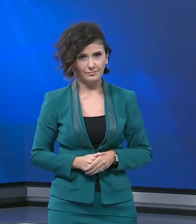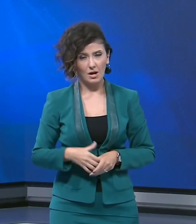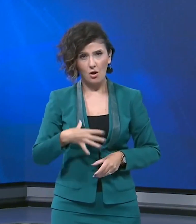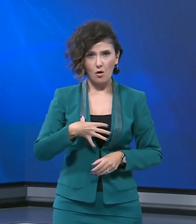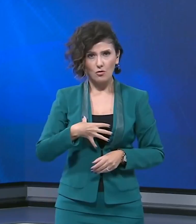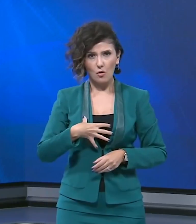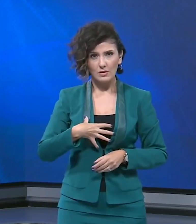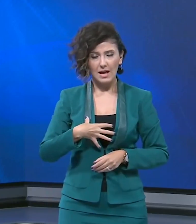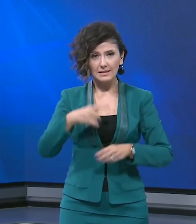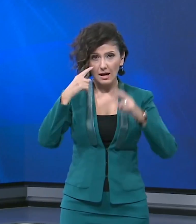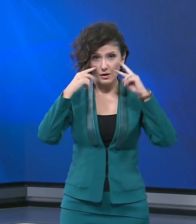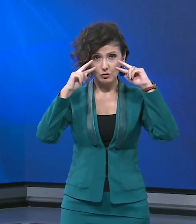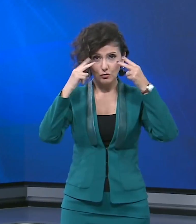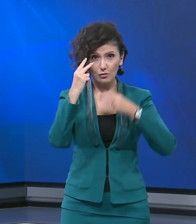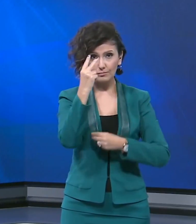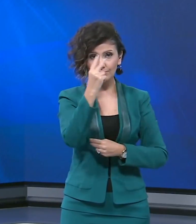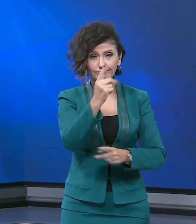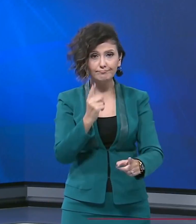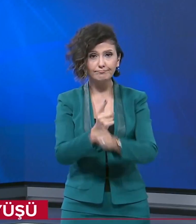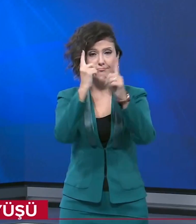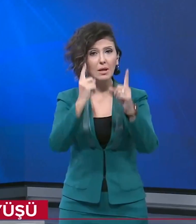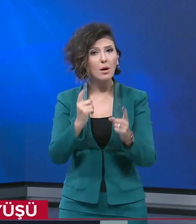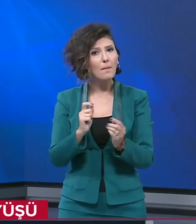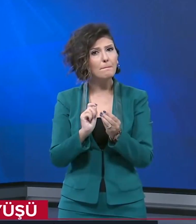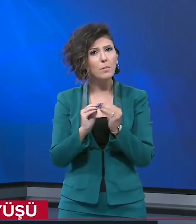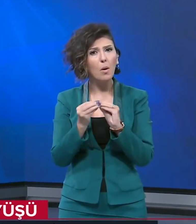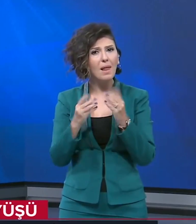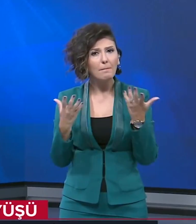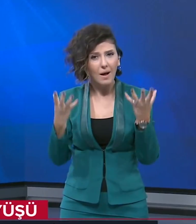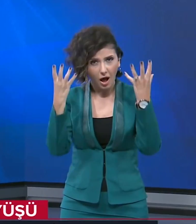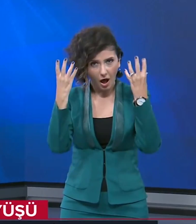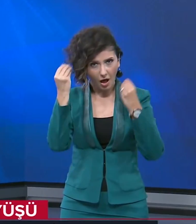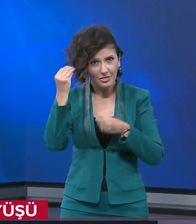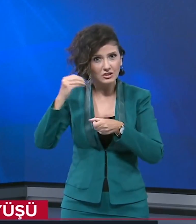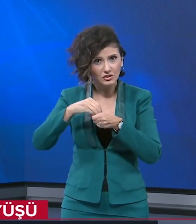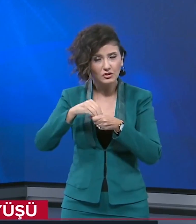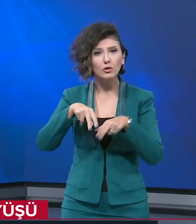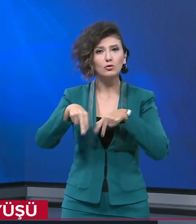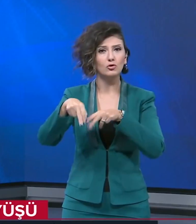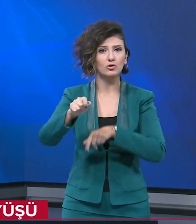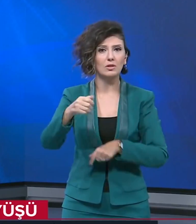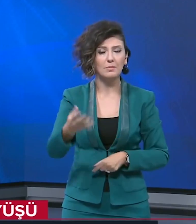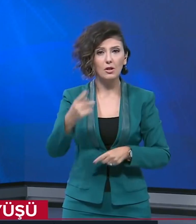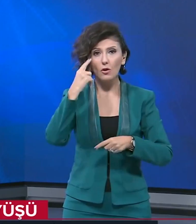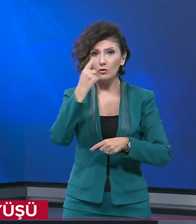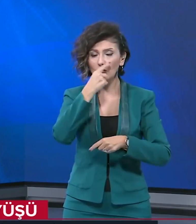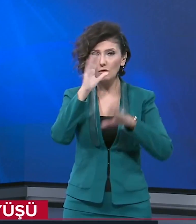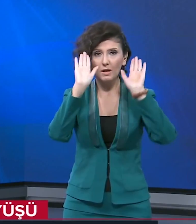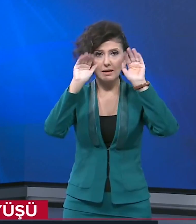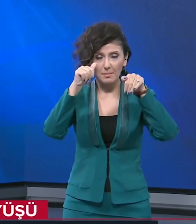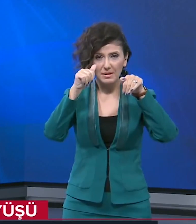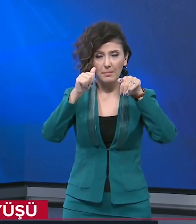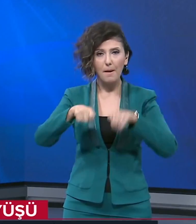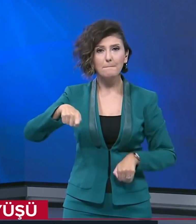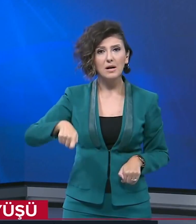Konya'da görme engellilerin karşılaştığı zorlukların anlaşılması için yürüyüş düzenlendi. Gözlerini kapatıp